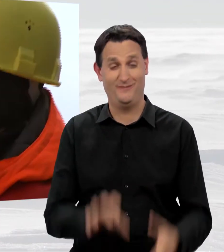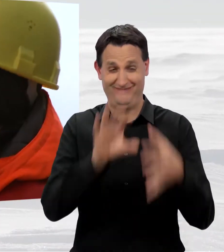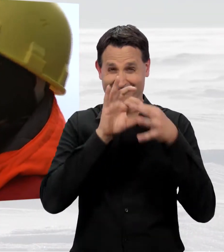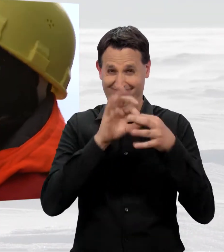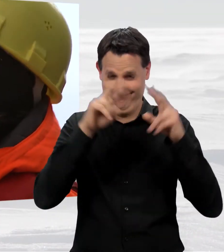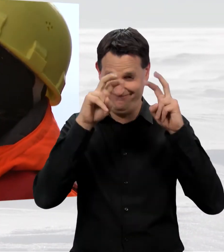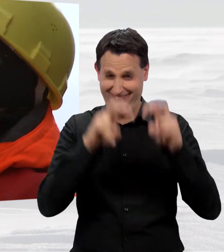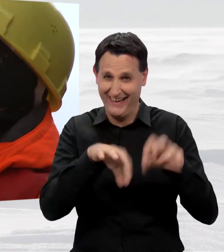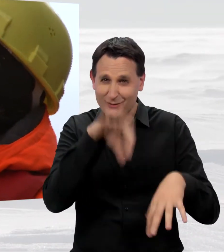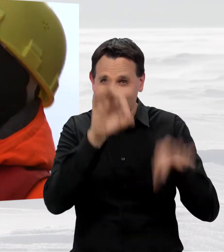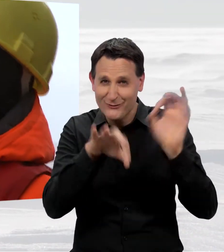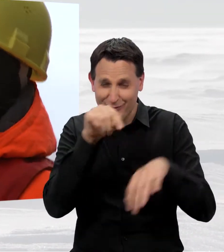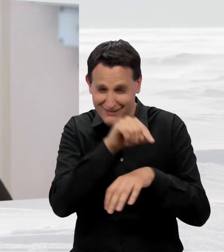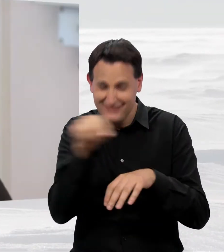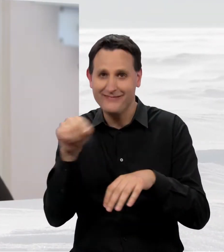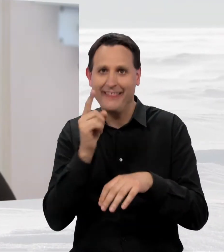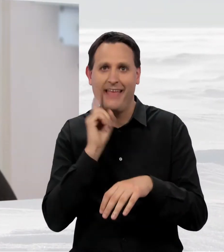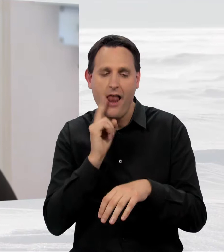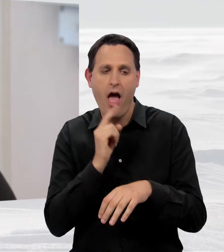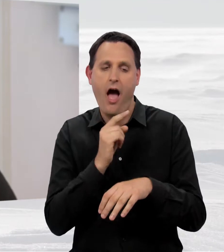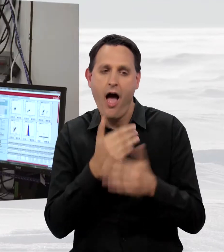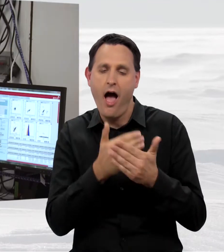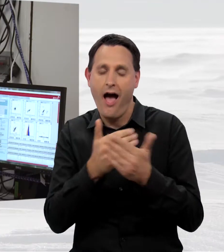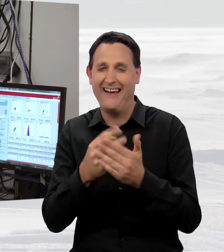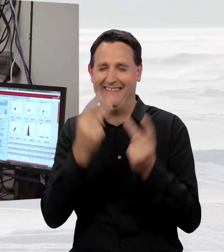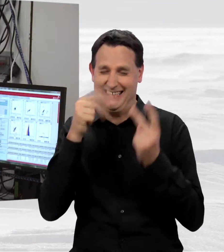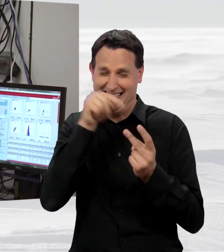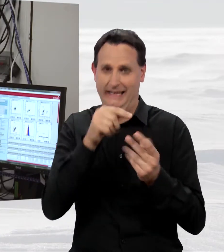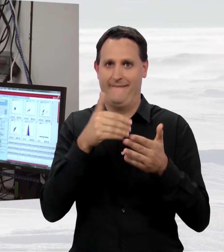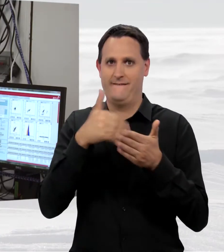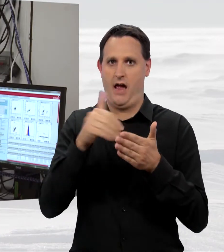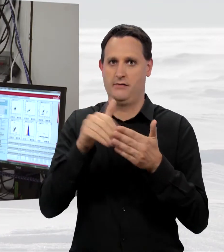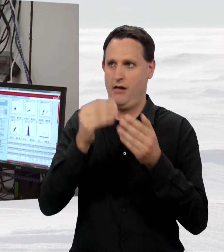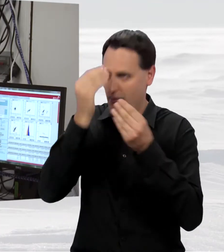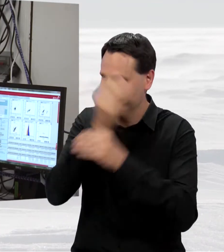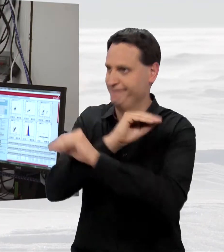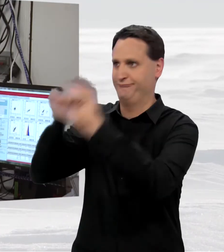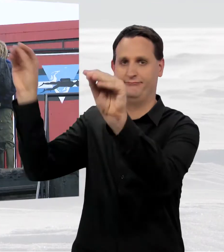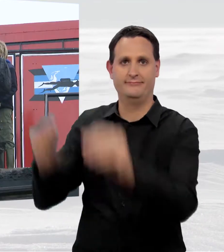Ein großes Rätsel, über das wir täglich mehr lernen und dieses Wissen auch weitergeben.